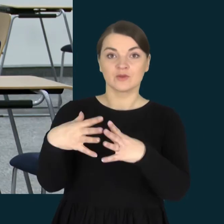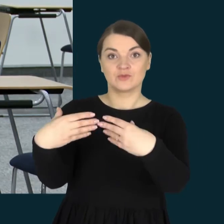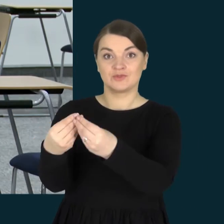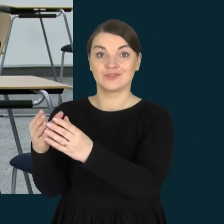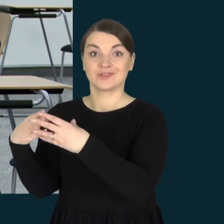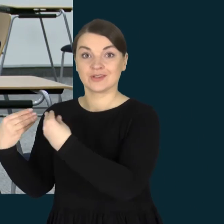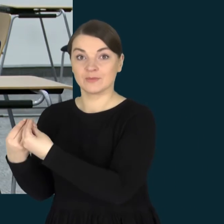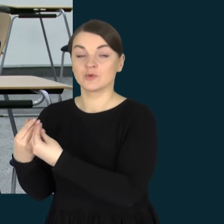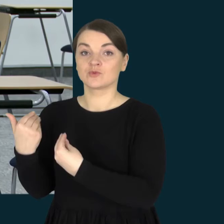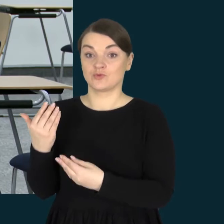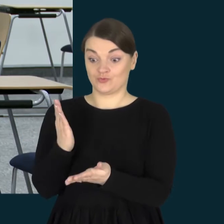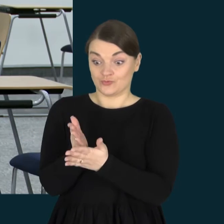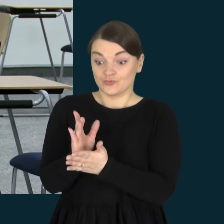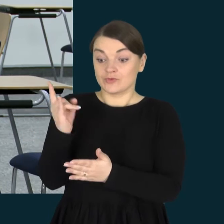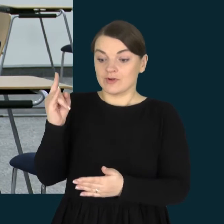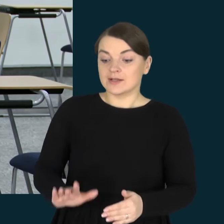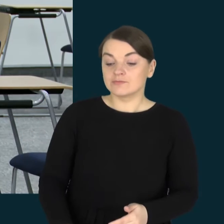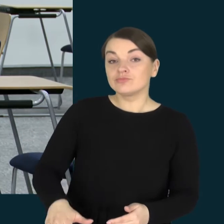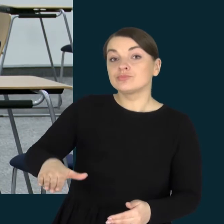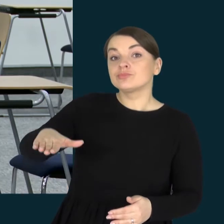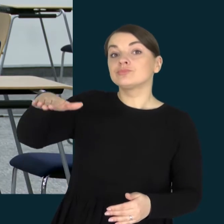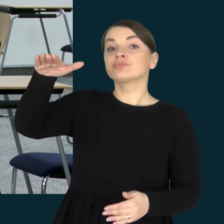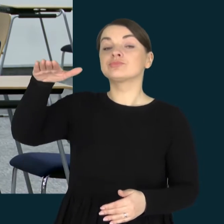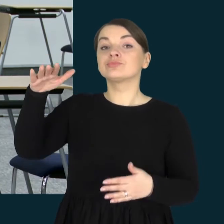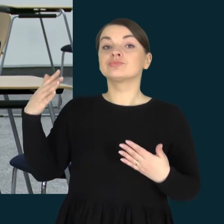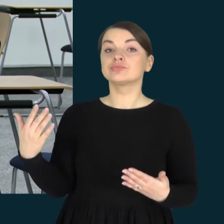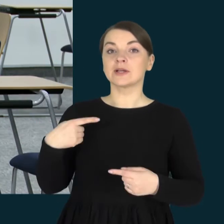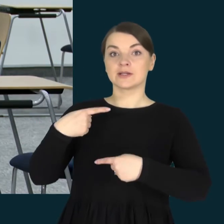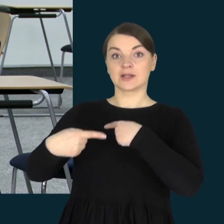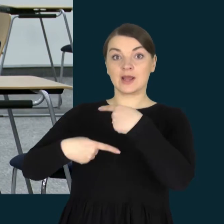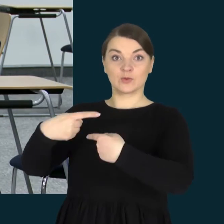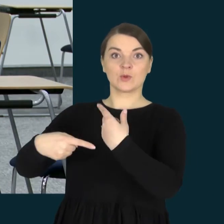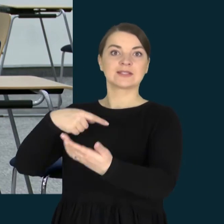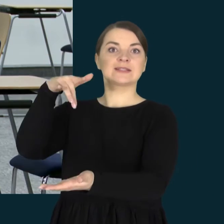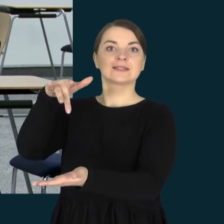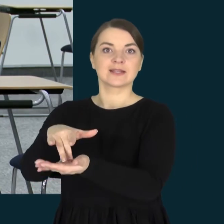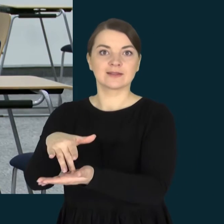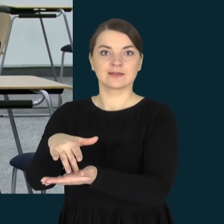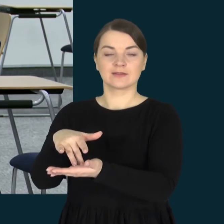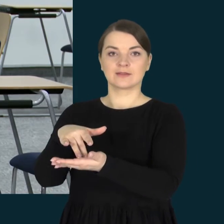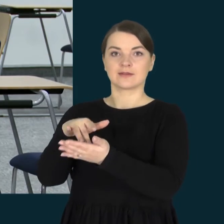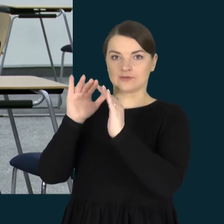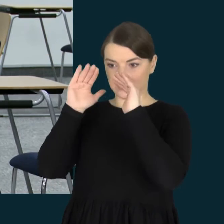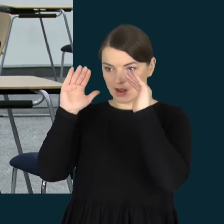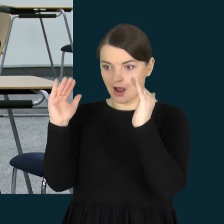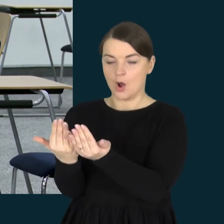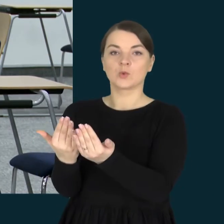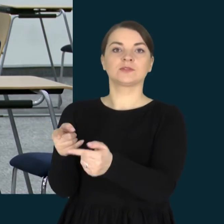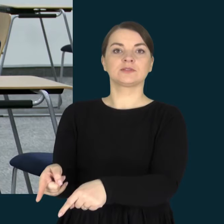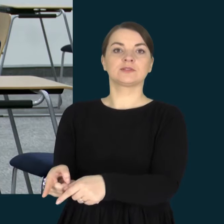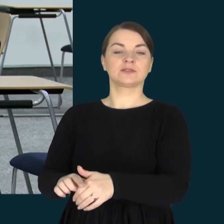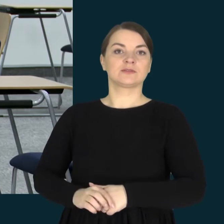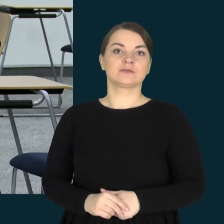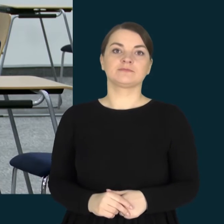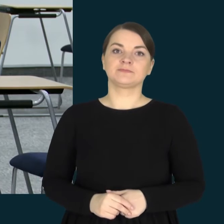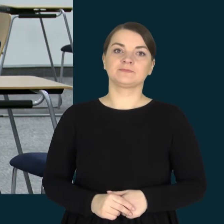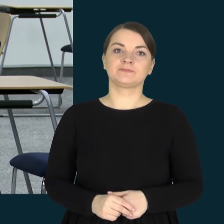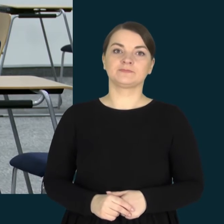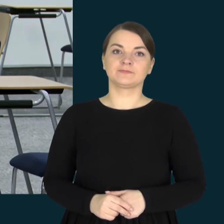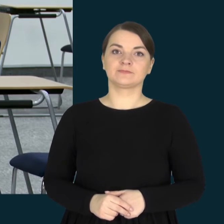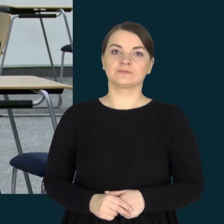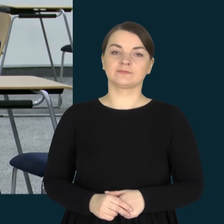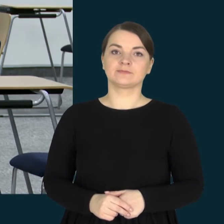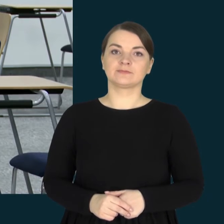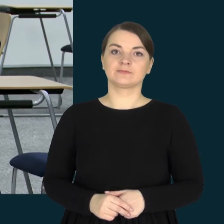galimai auga pagal daktarus raidos centrum autistas, kuris vėliau